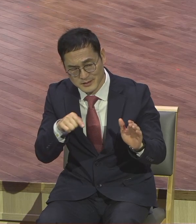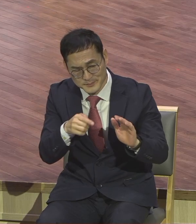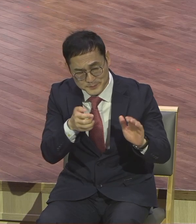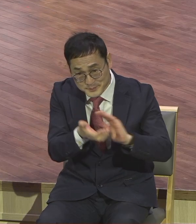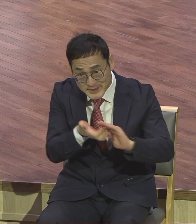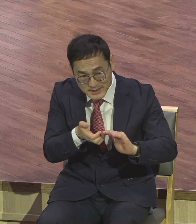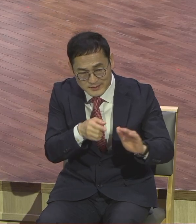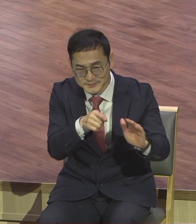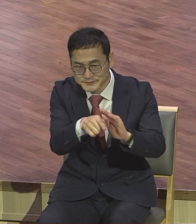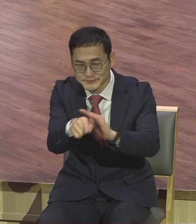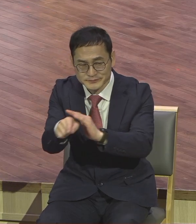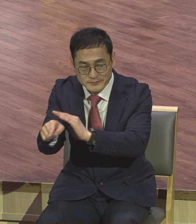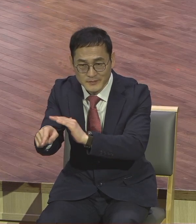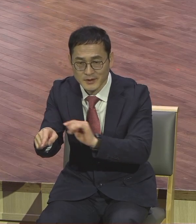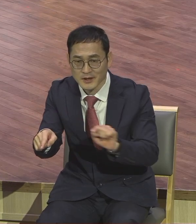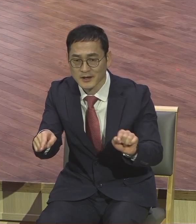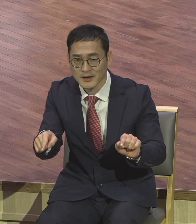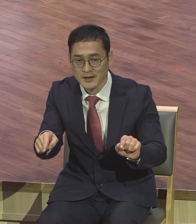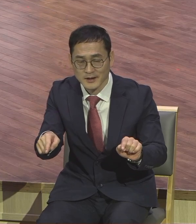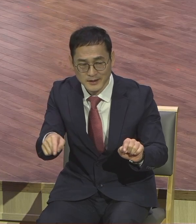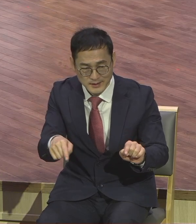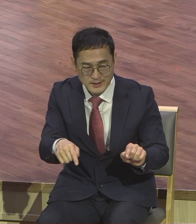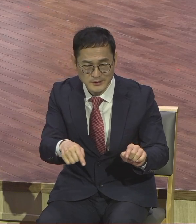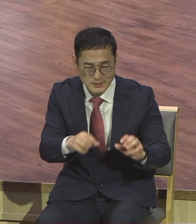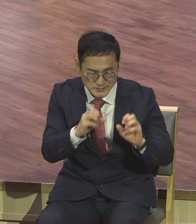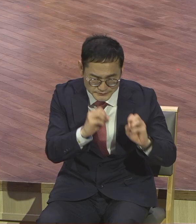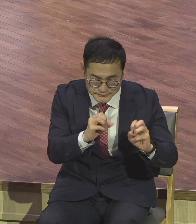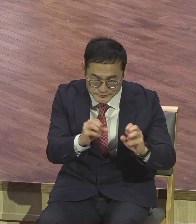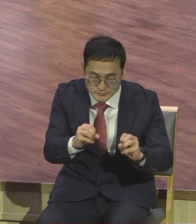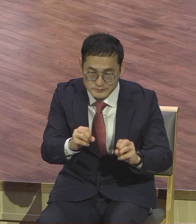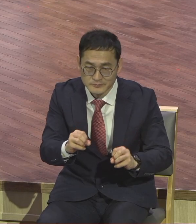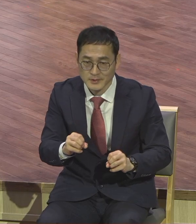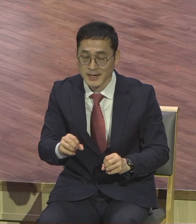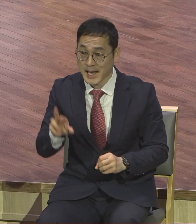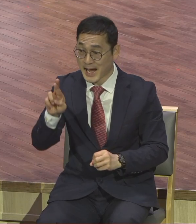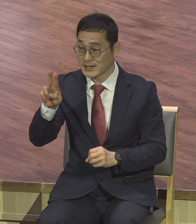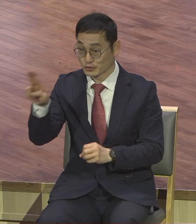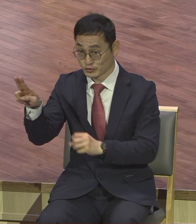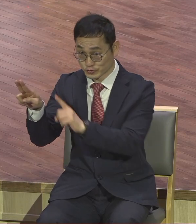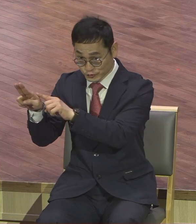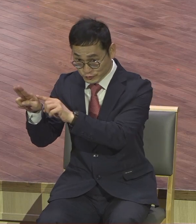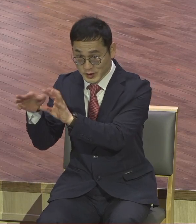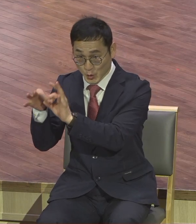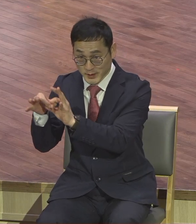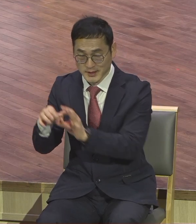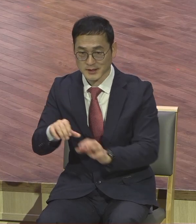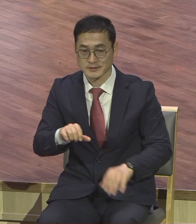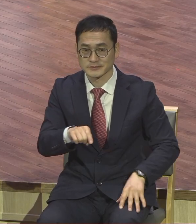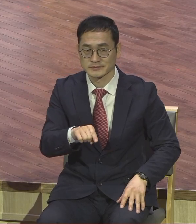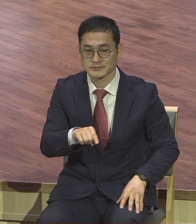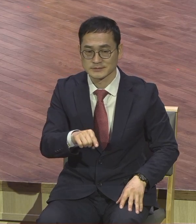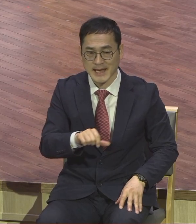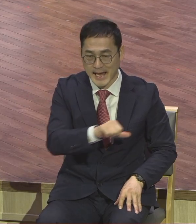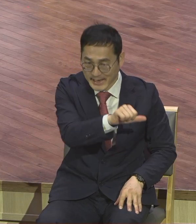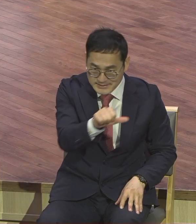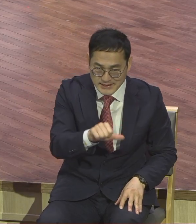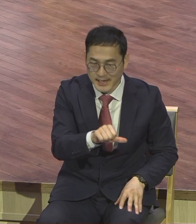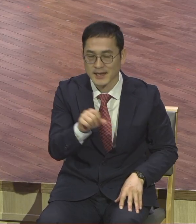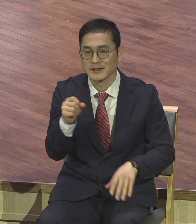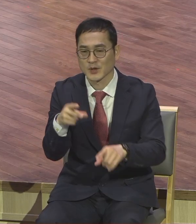현지 목사들 깨우치는 겁니다. 저는 매일 기도합니다. 알류를 통해서 동남아, 아프리카, 남의, 유럽, 모슬렘 포함해서